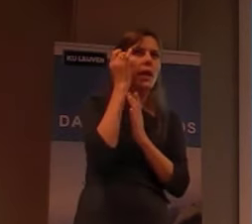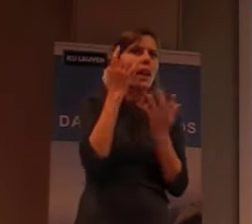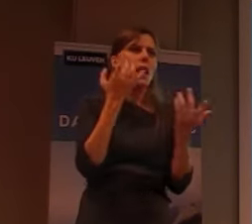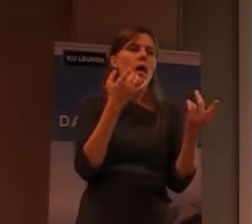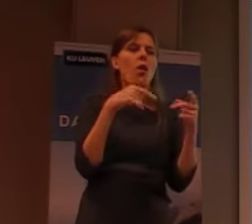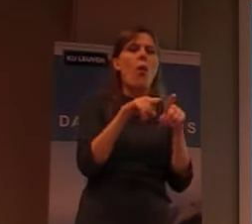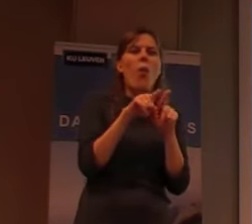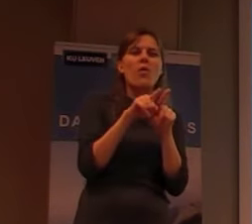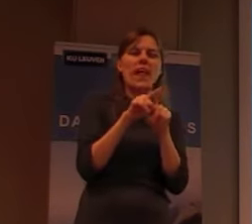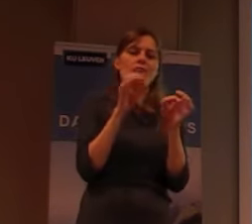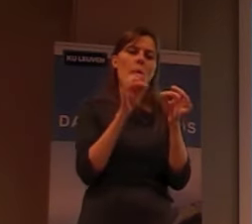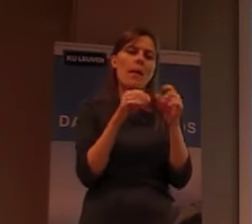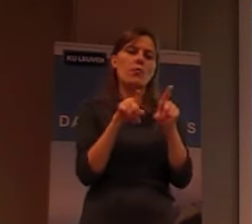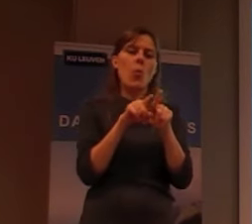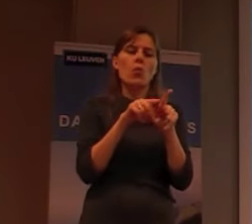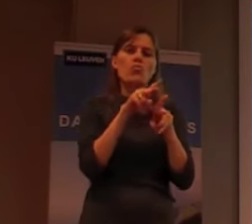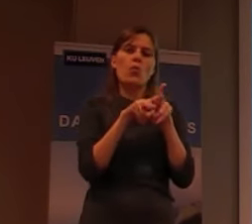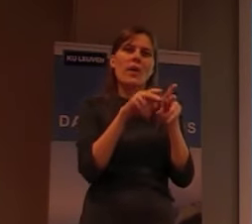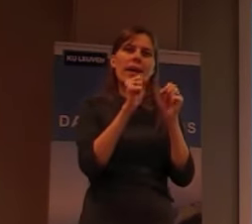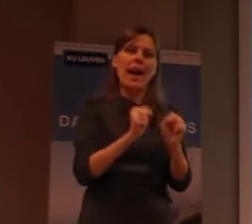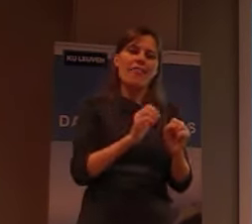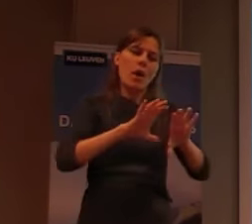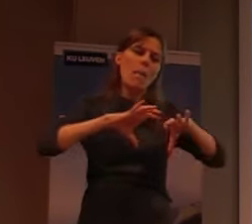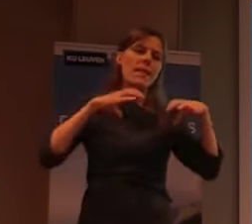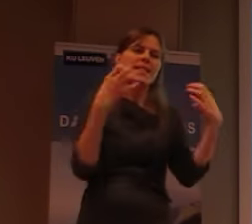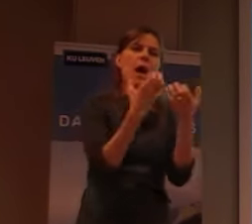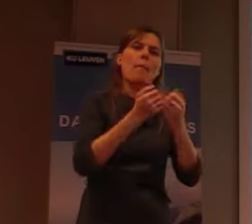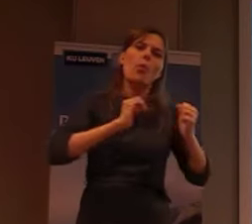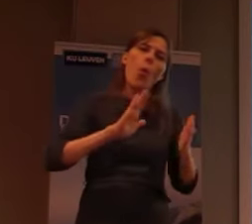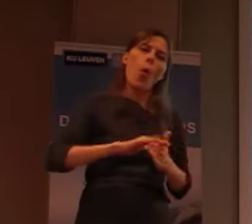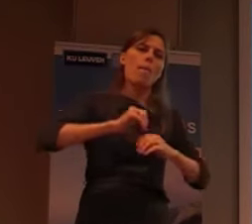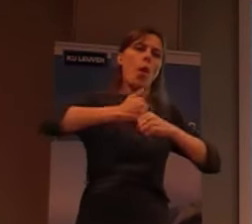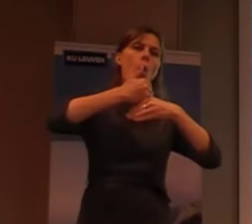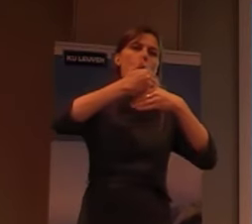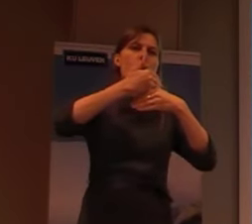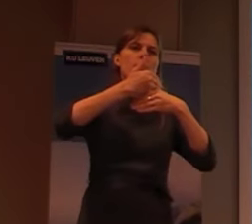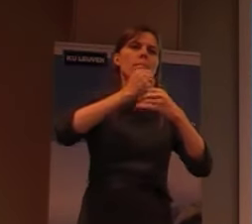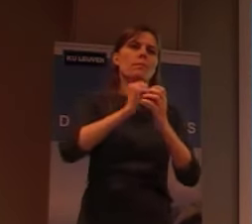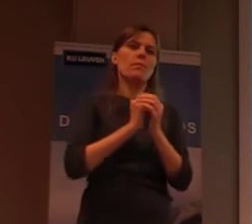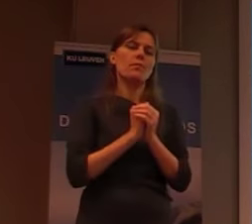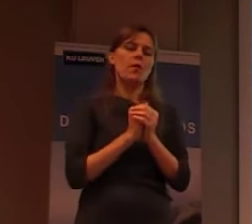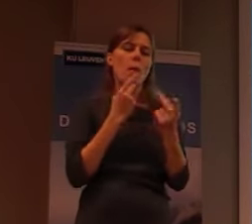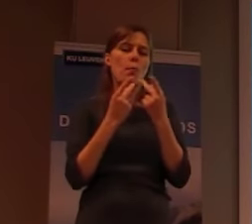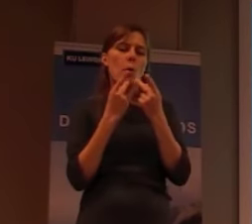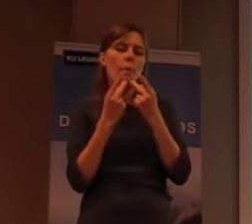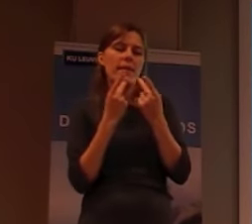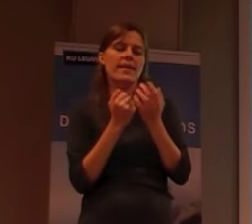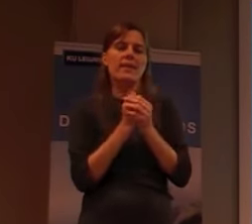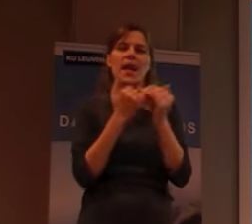ervoor te zorgen, dat er, gemeenschap kan, opgebouwd worden. En je probeert, voorzieningen,